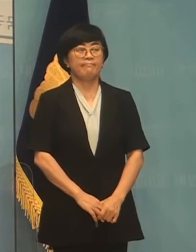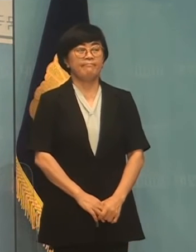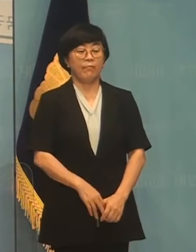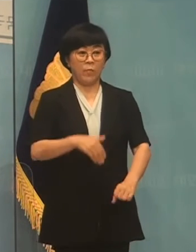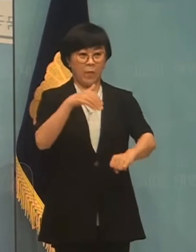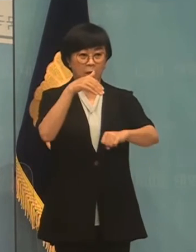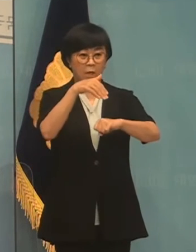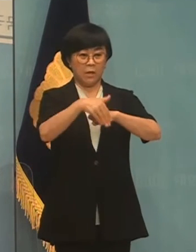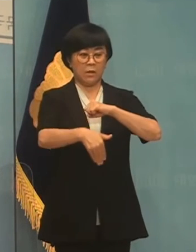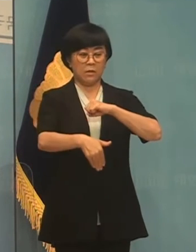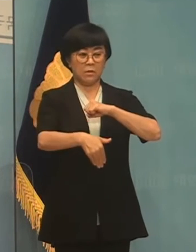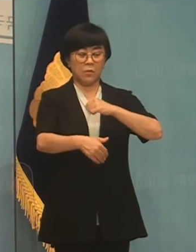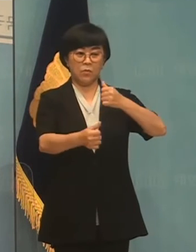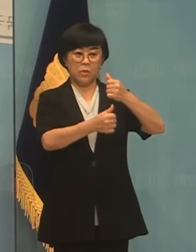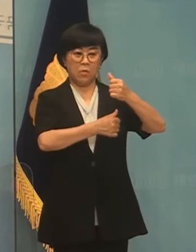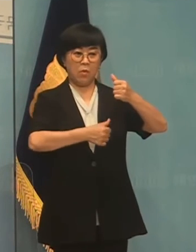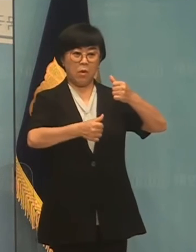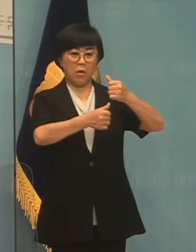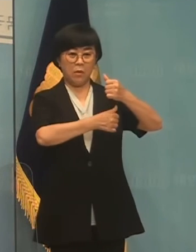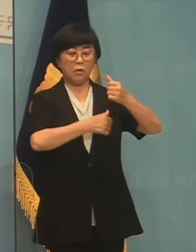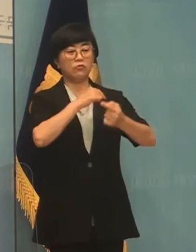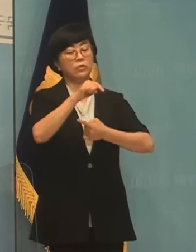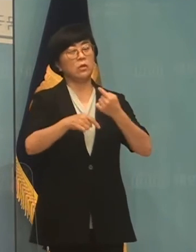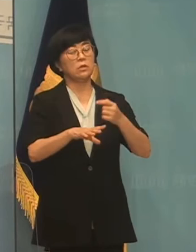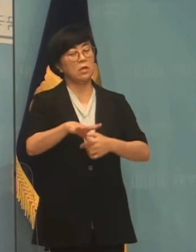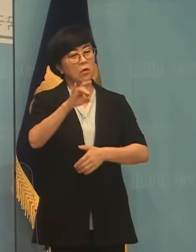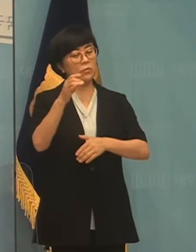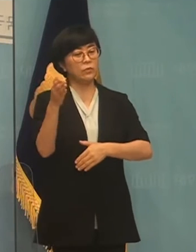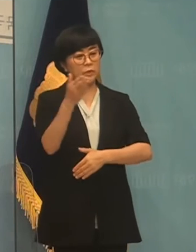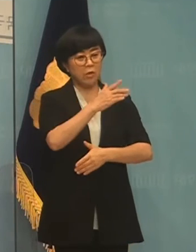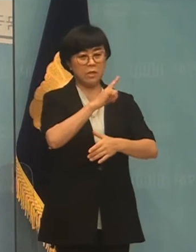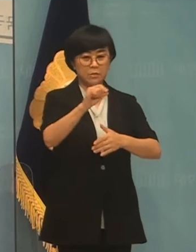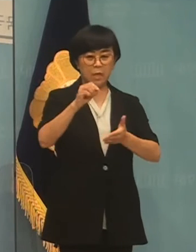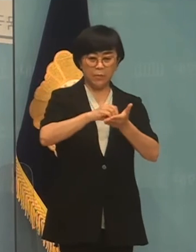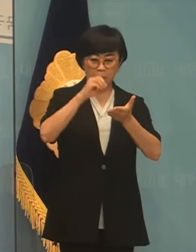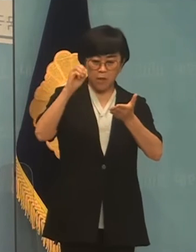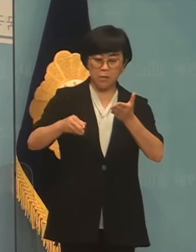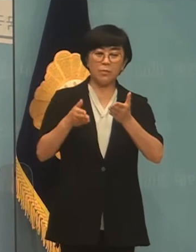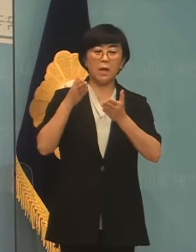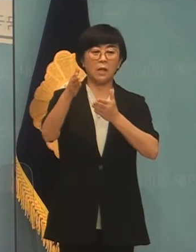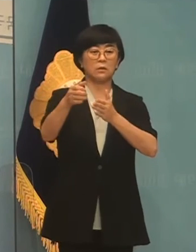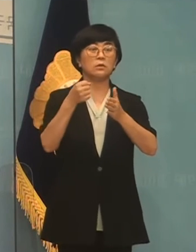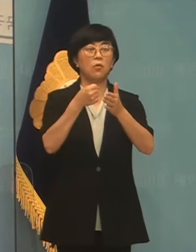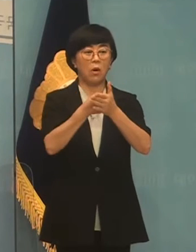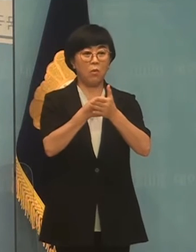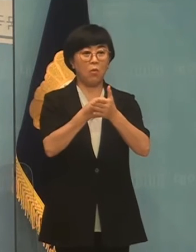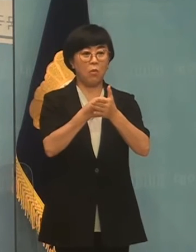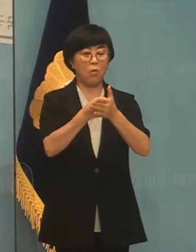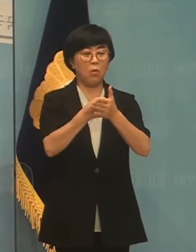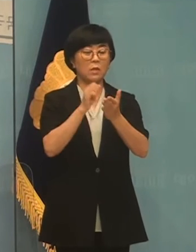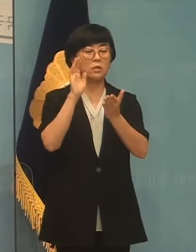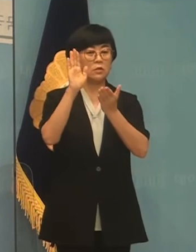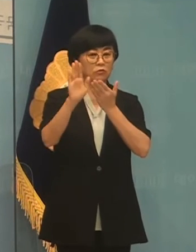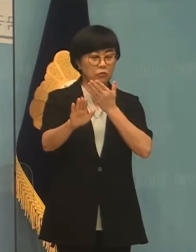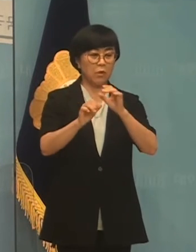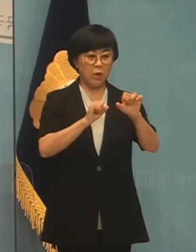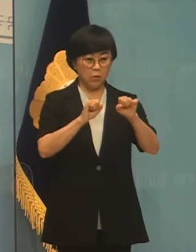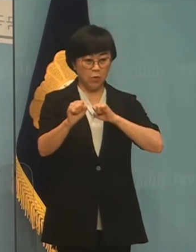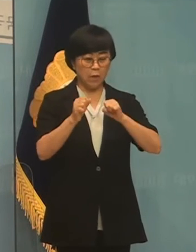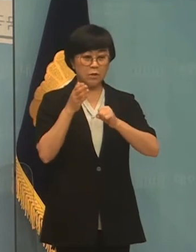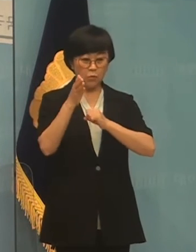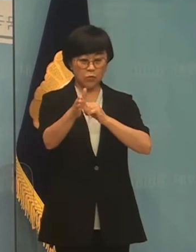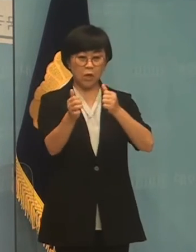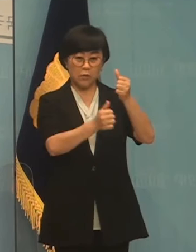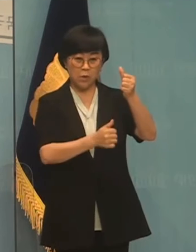이렇게 위원회 5년 중간부터 이미 지방교회제라는 방향이 중요했기 때문에 이후에 활동한